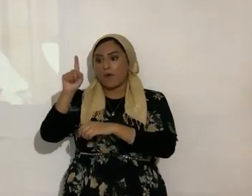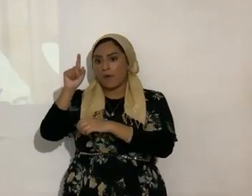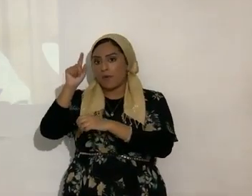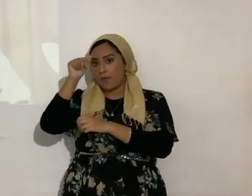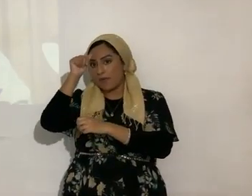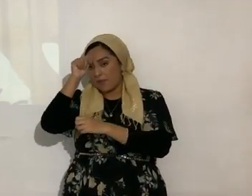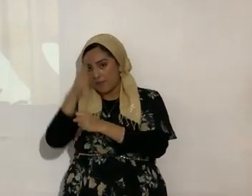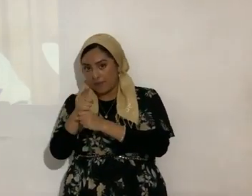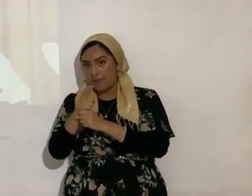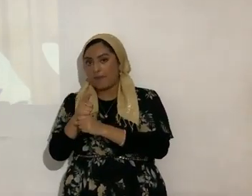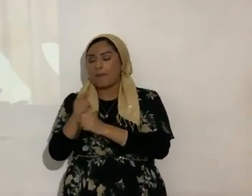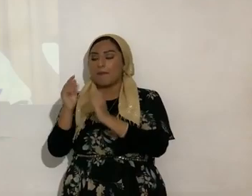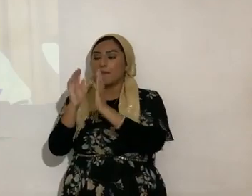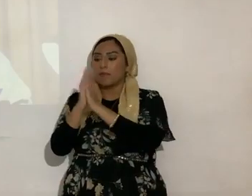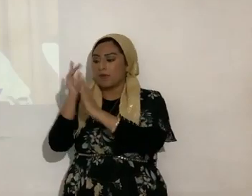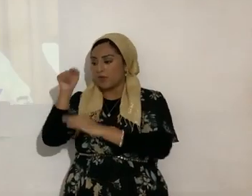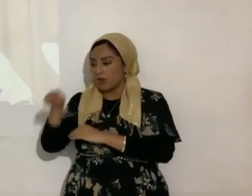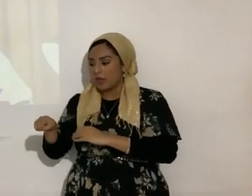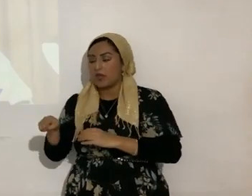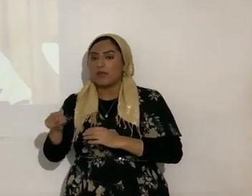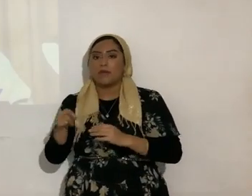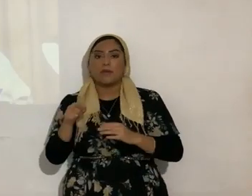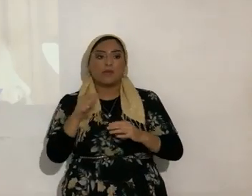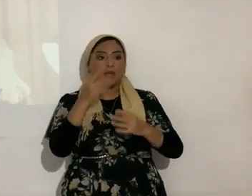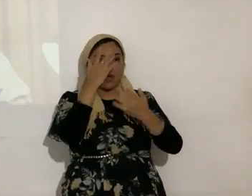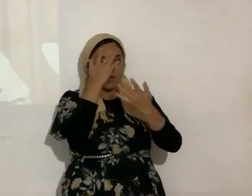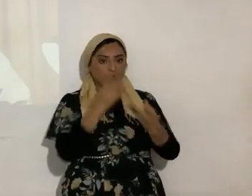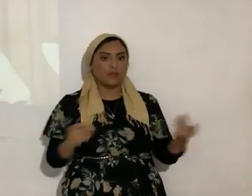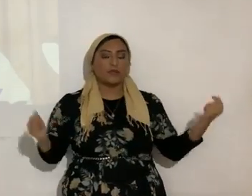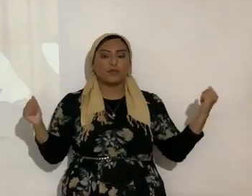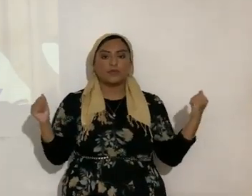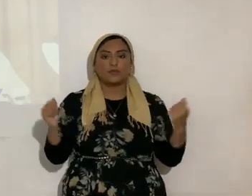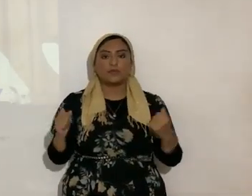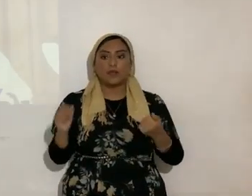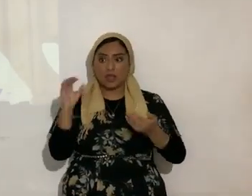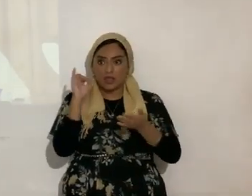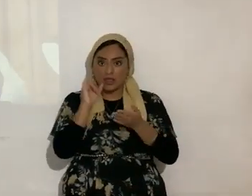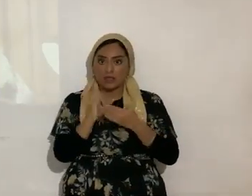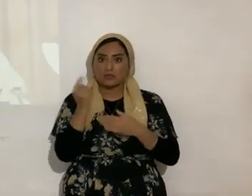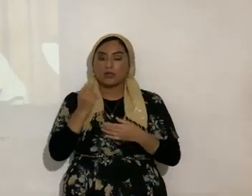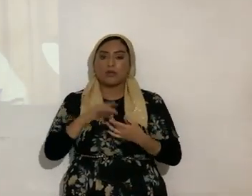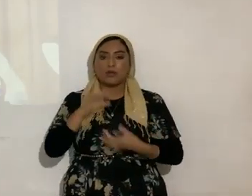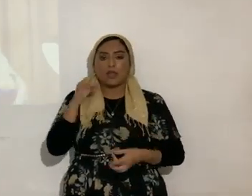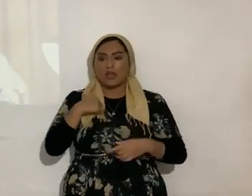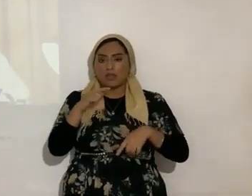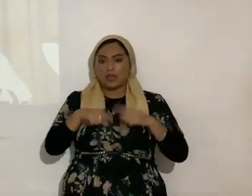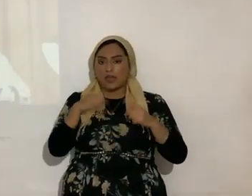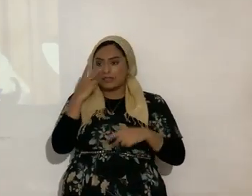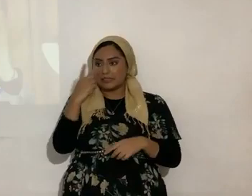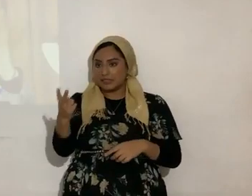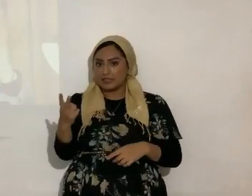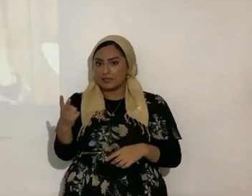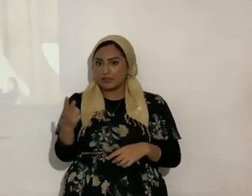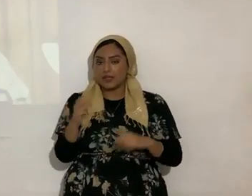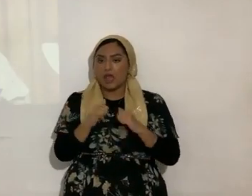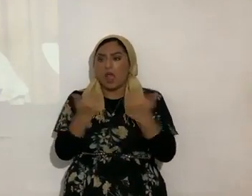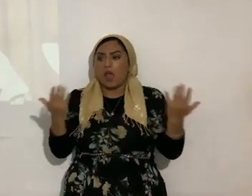por otro, por alguna hermana, y se sana. Eso es espiritual, no se ve, ¿cómo es?, no se ve.